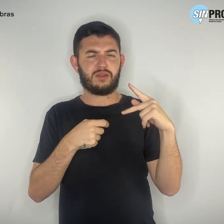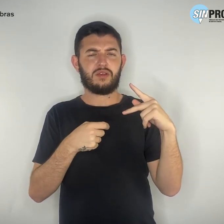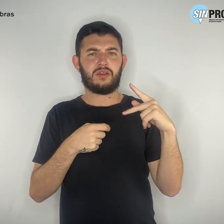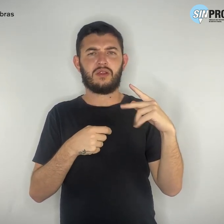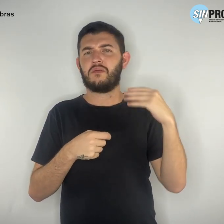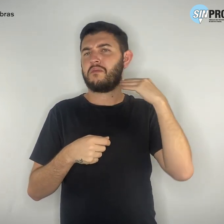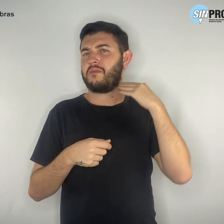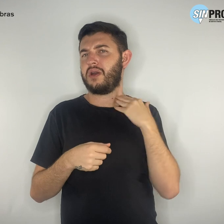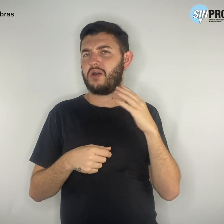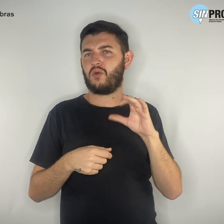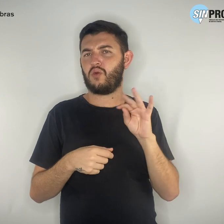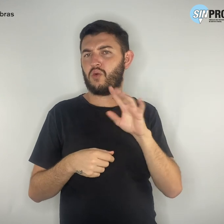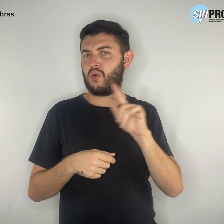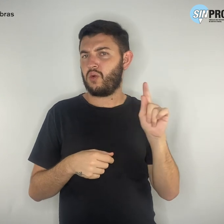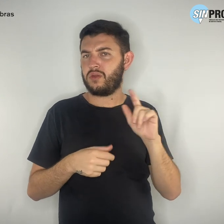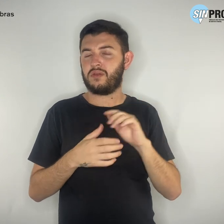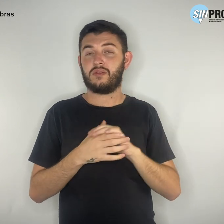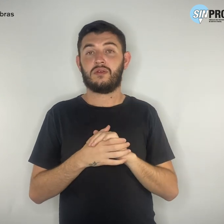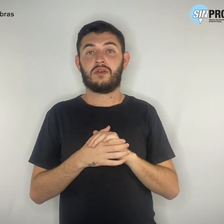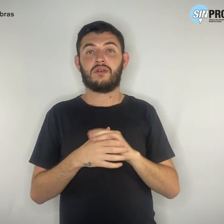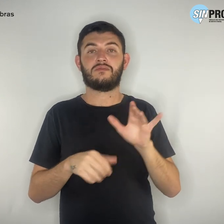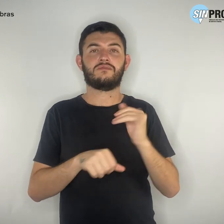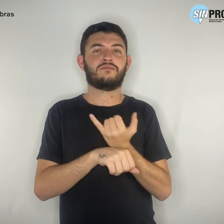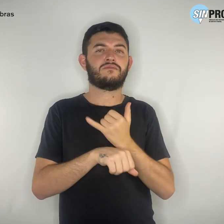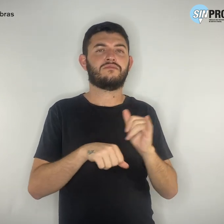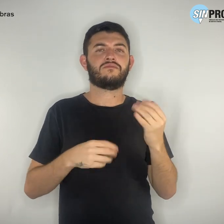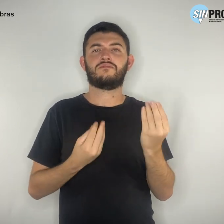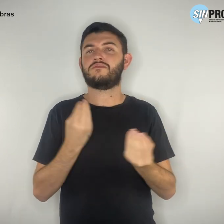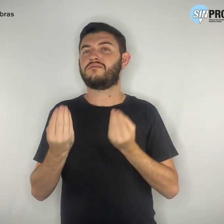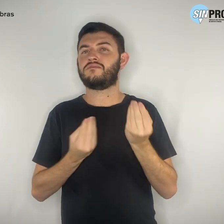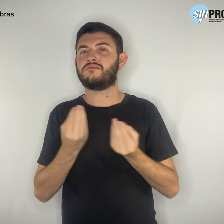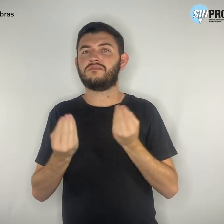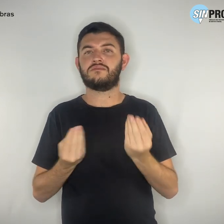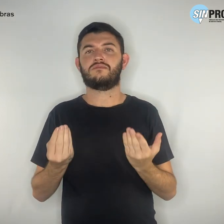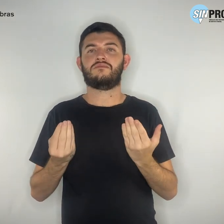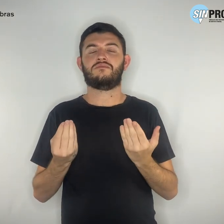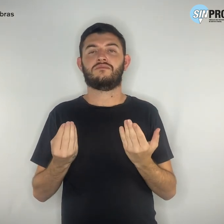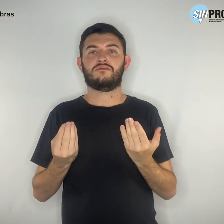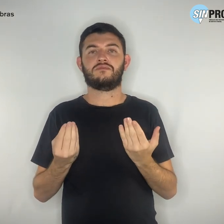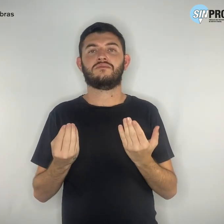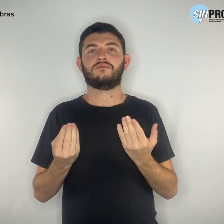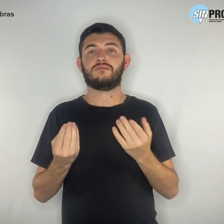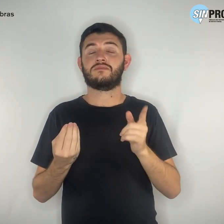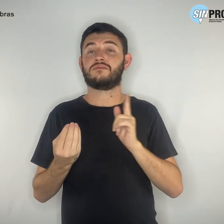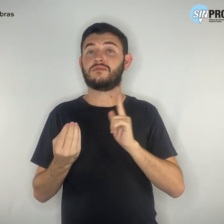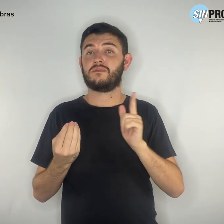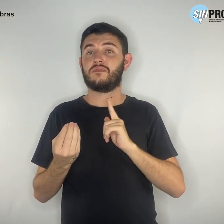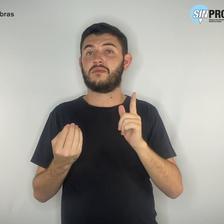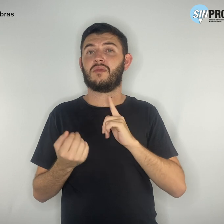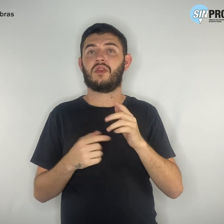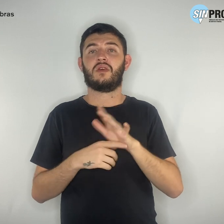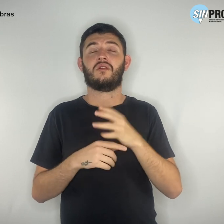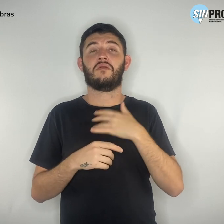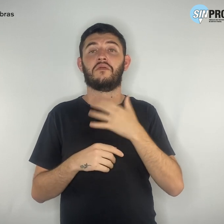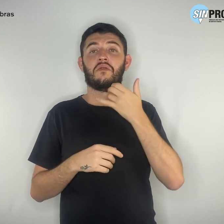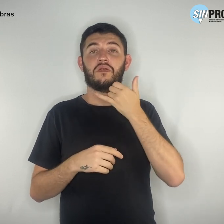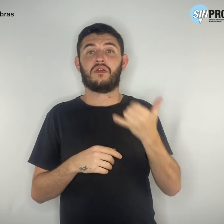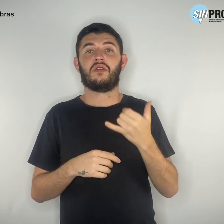bancária? A estratégia é a seguinte É feita uma chamada telefônica supostamente do